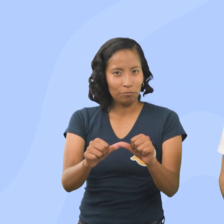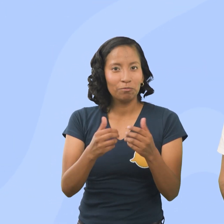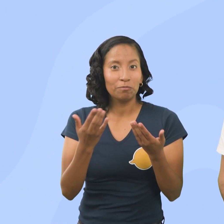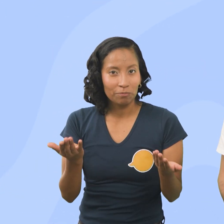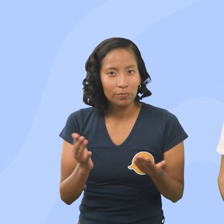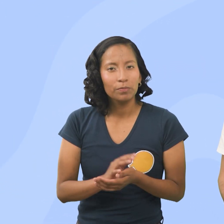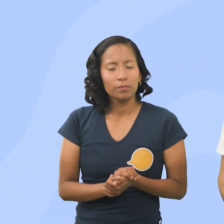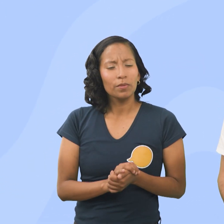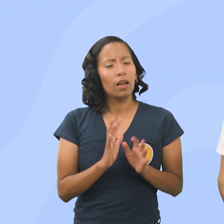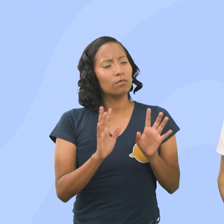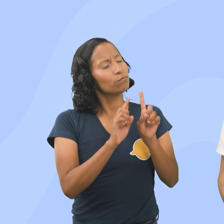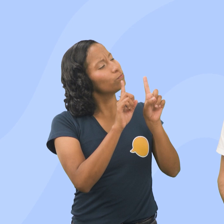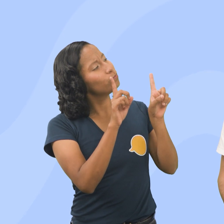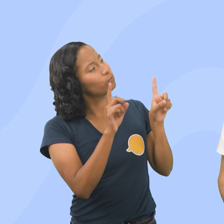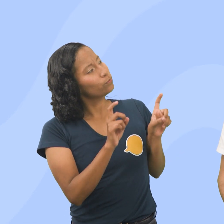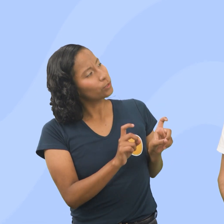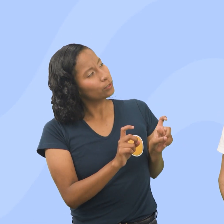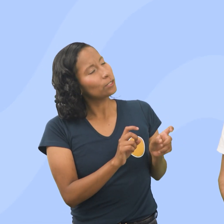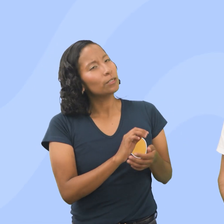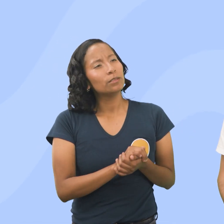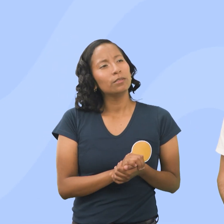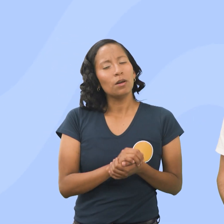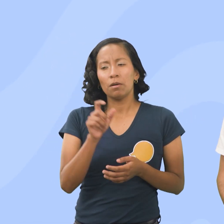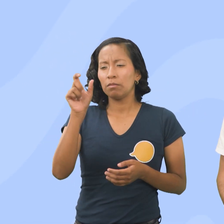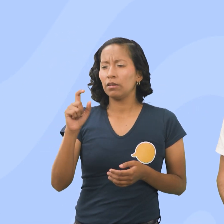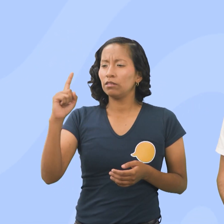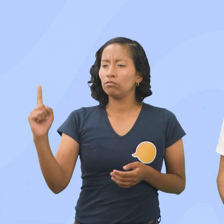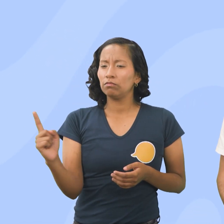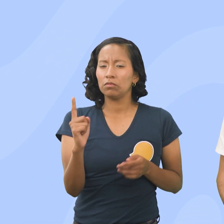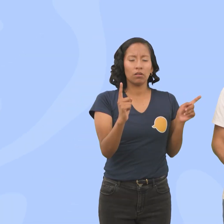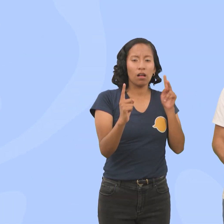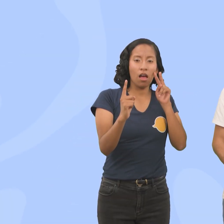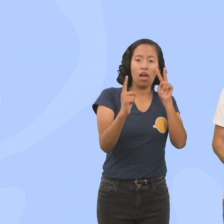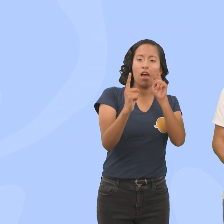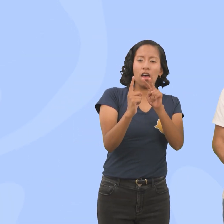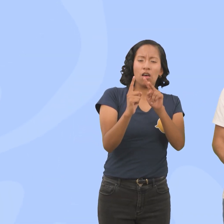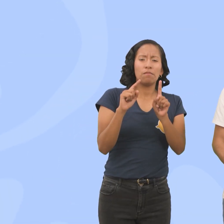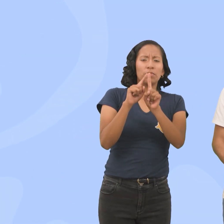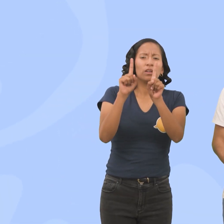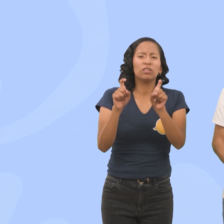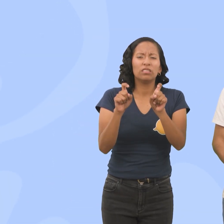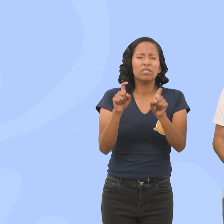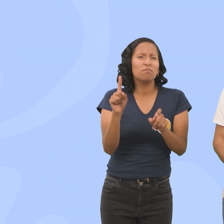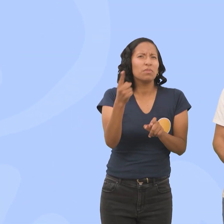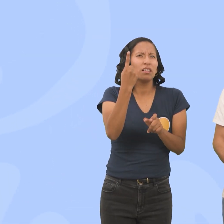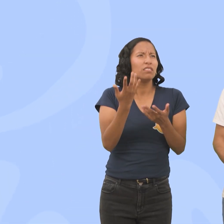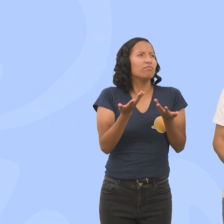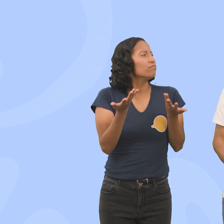Ahora, continuando con nuestra lección ¿Qué es lo primero que le preguntas a una persona cuando recién la conoces?